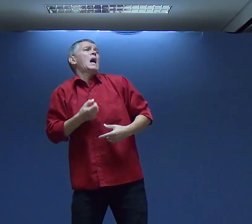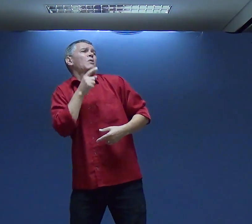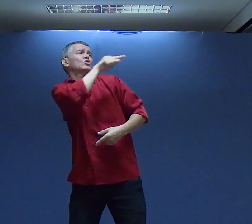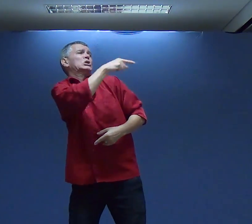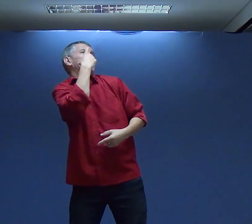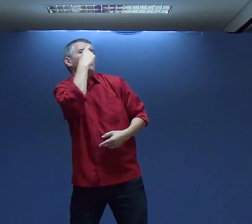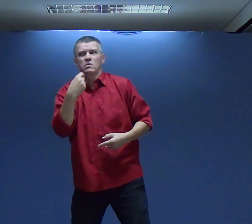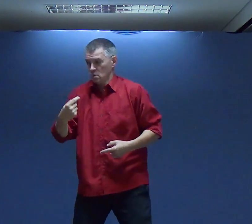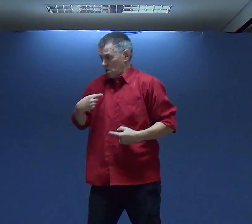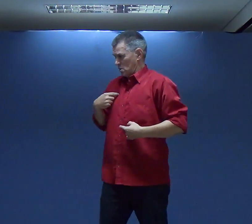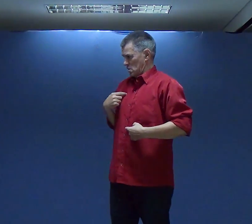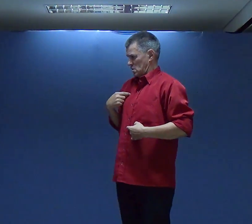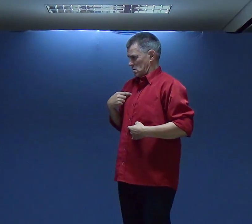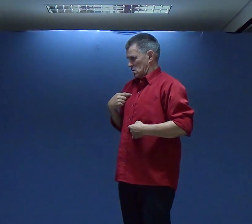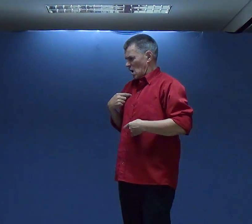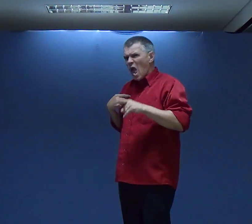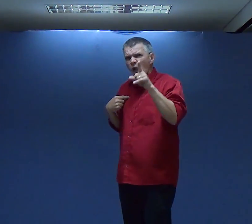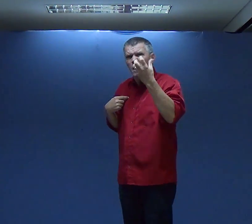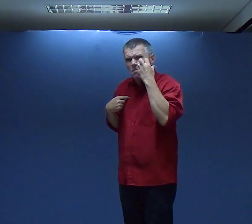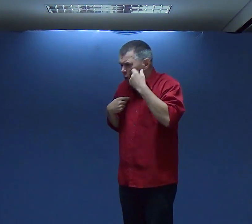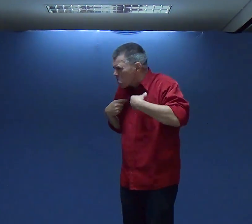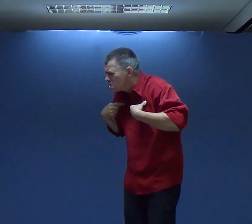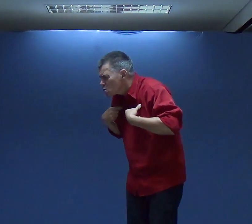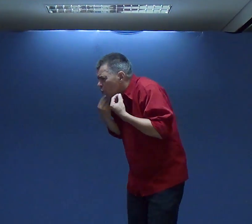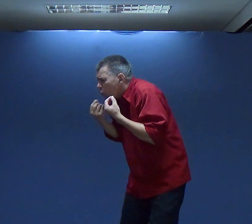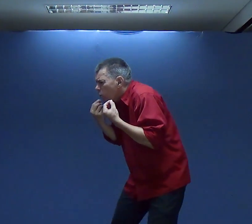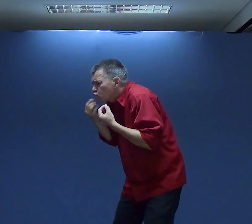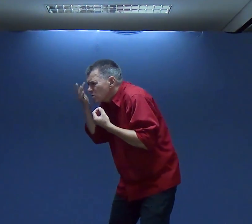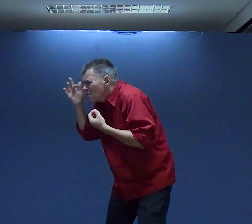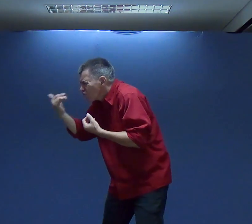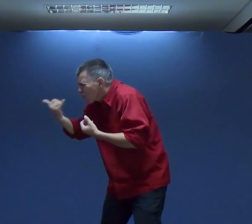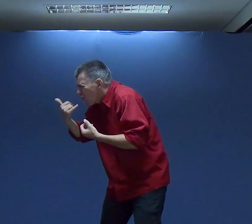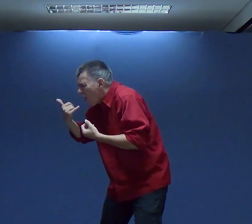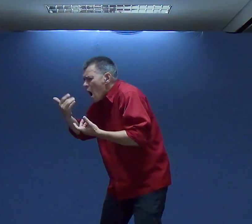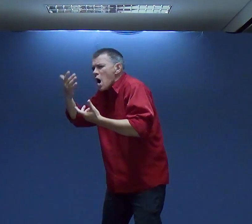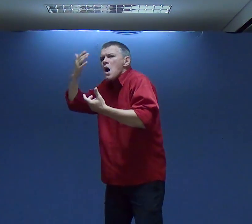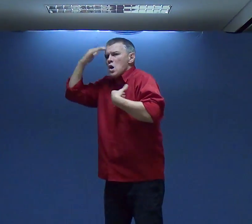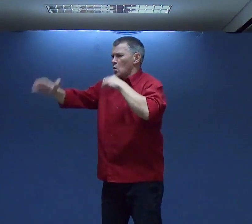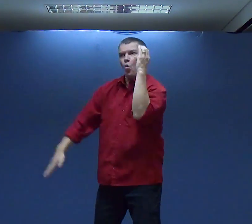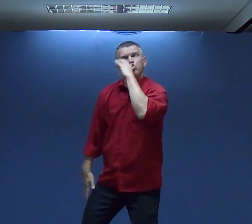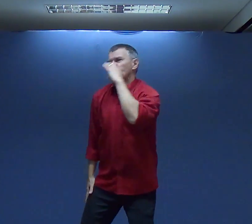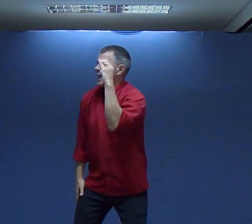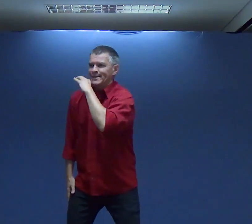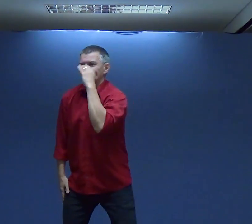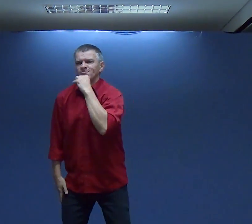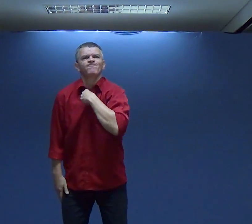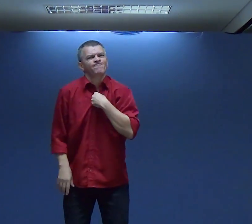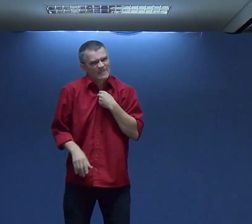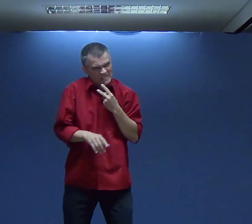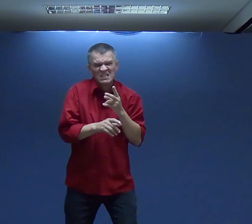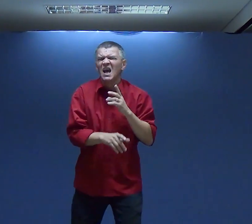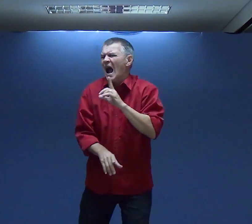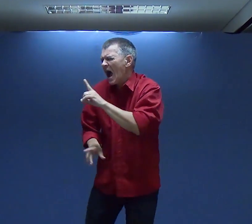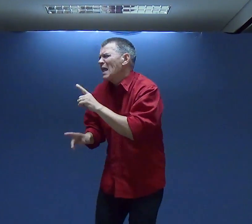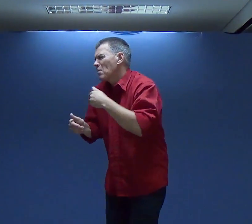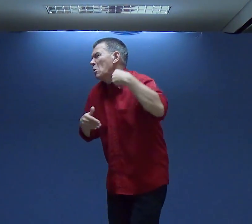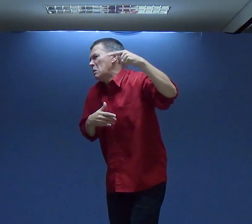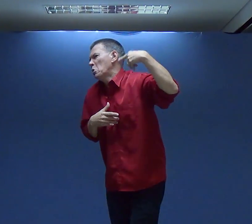Vai lá E fala Puxa Se é Comigo Salomão Eu Como agora Com você Como agora Por causa